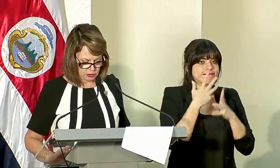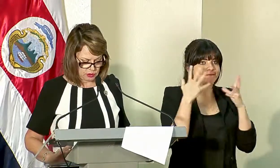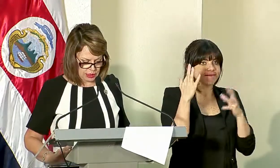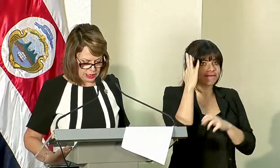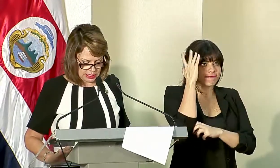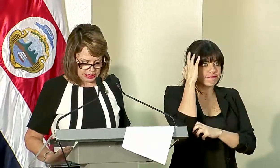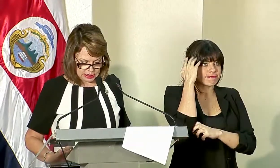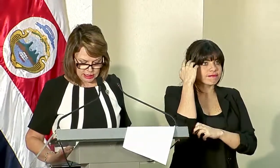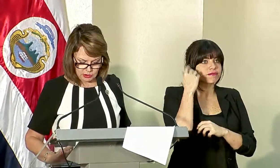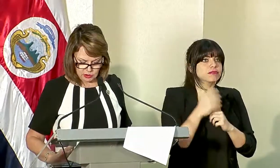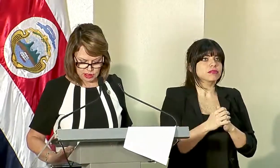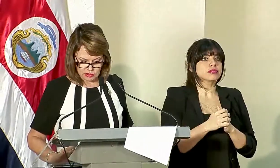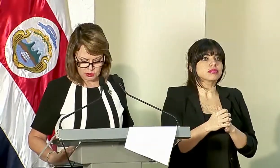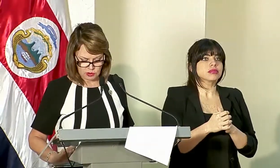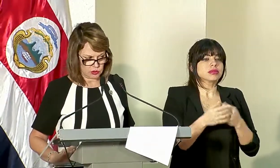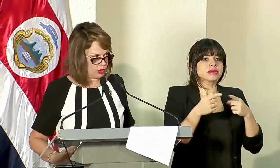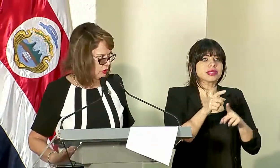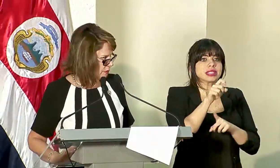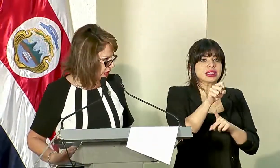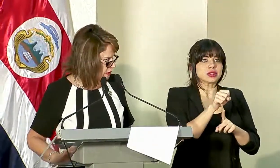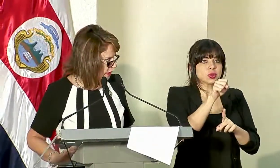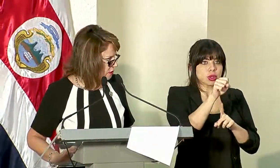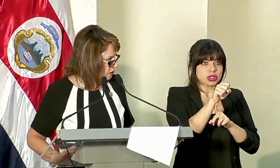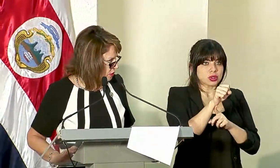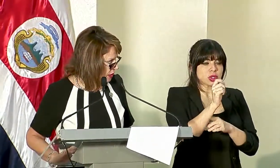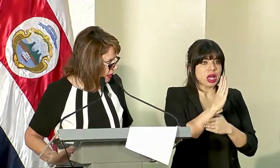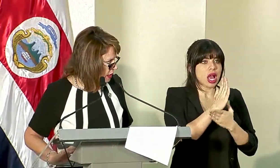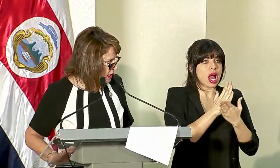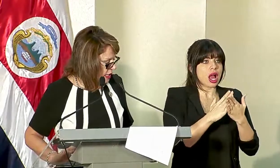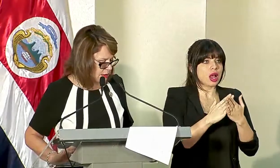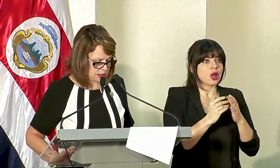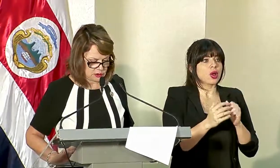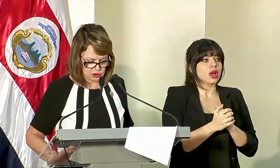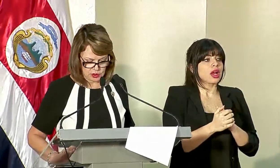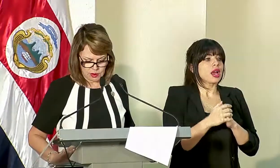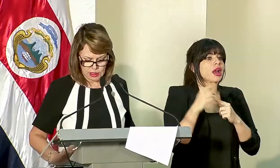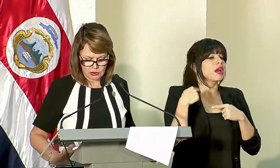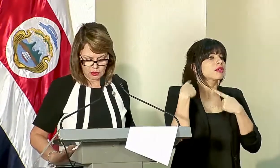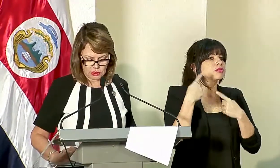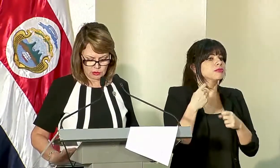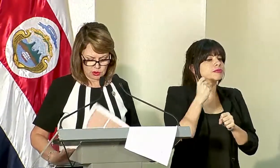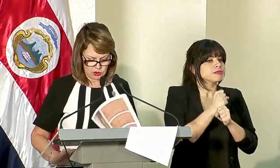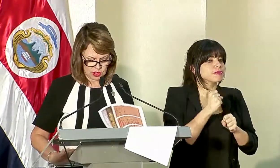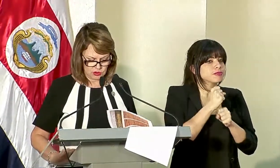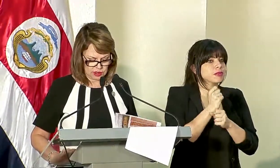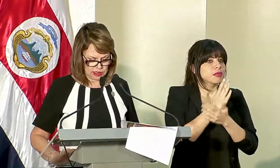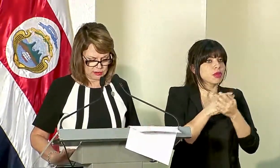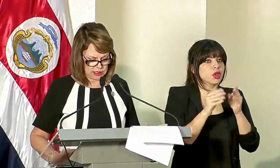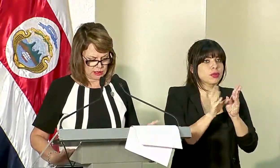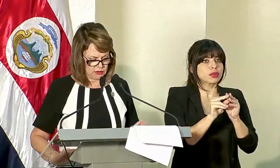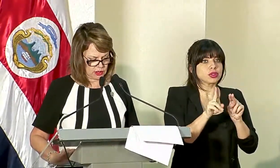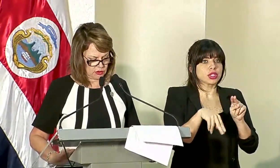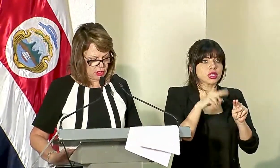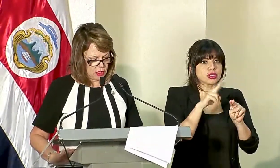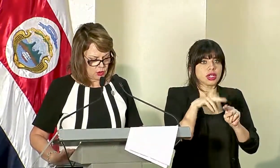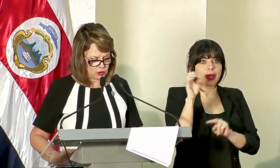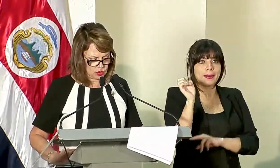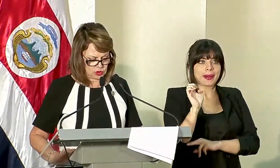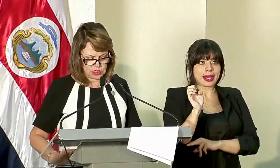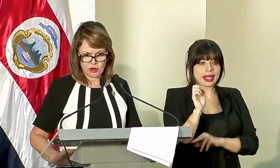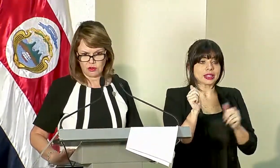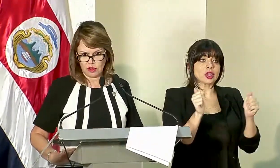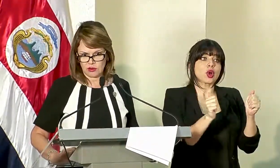preocupados. El estado de la situación es algo que ha venido trabajando la Comisión Nacional de Emergencias